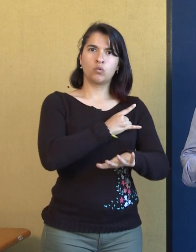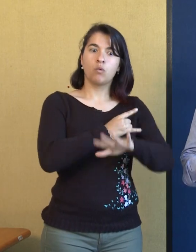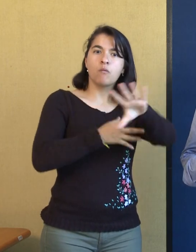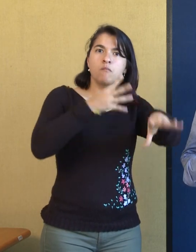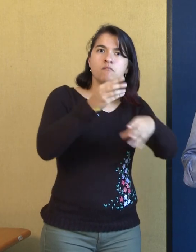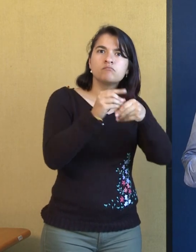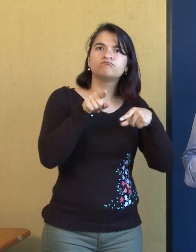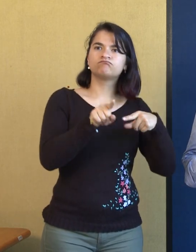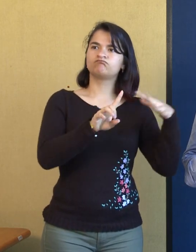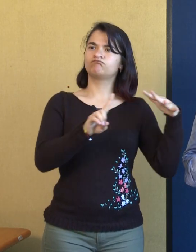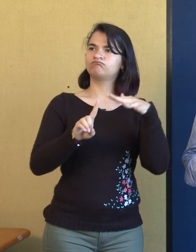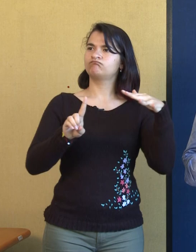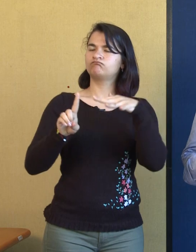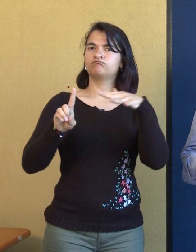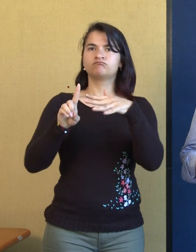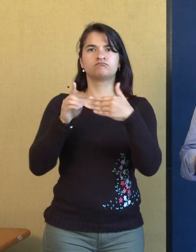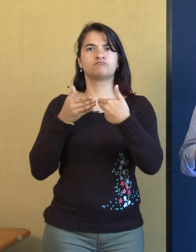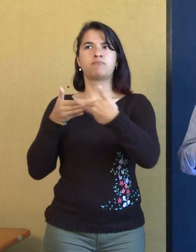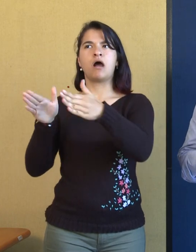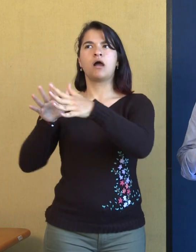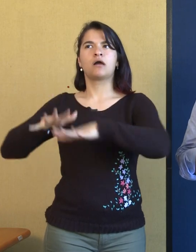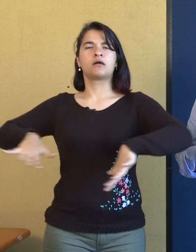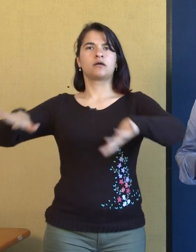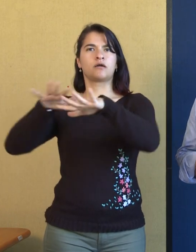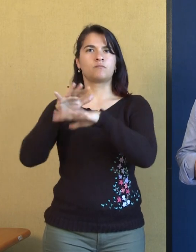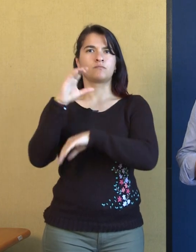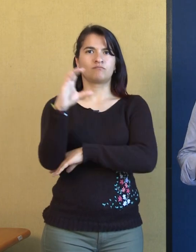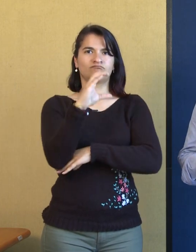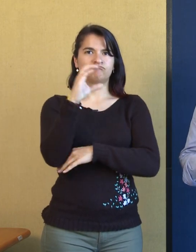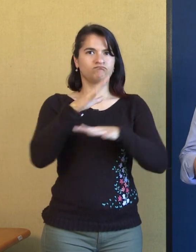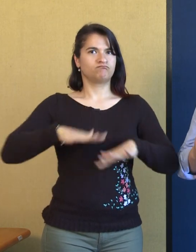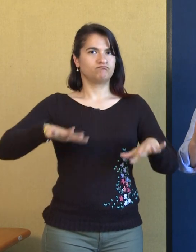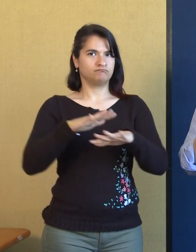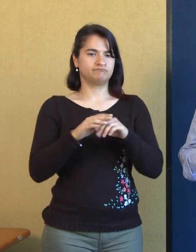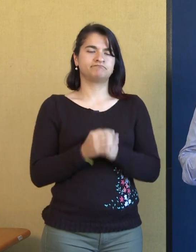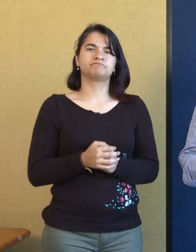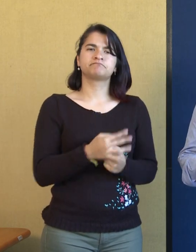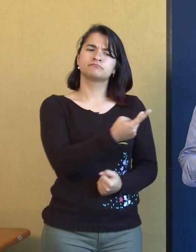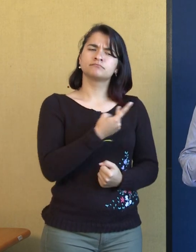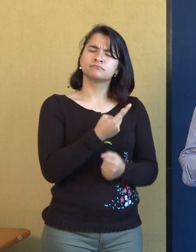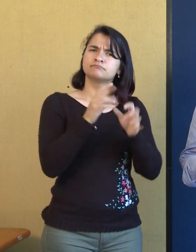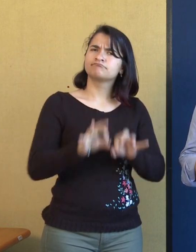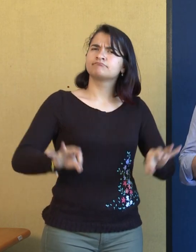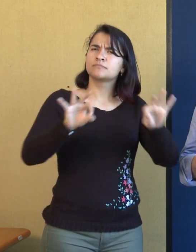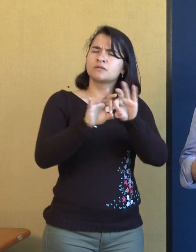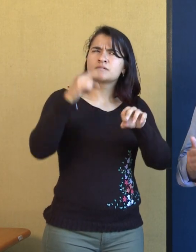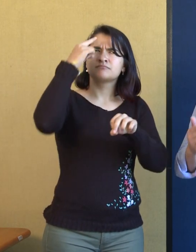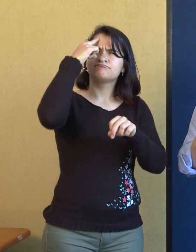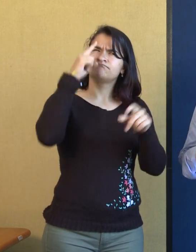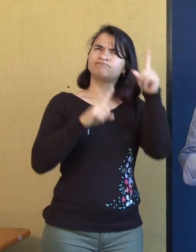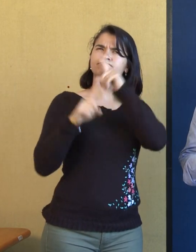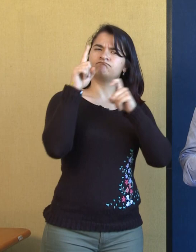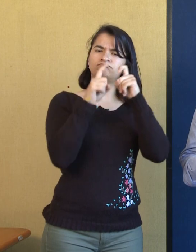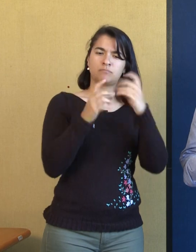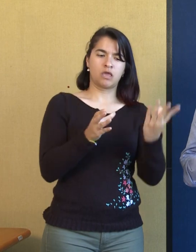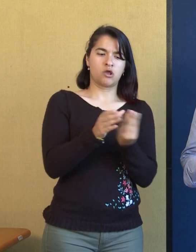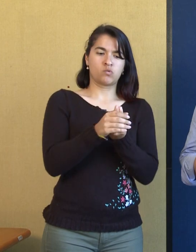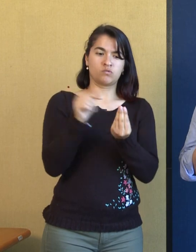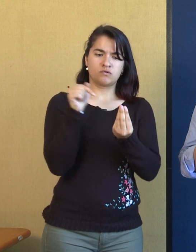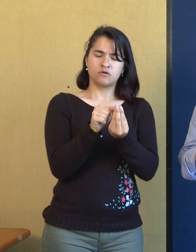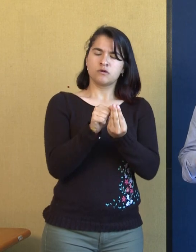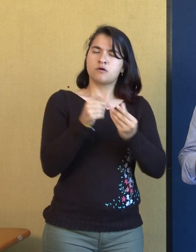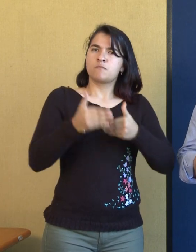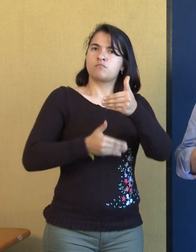en su incidencia hacia afuera. Para nosotros es muy importante hacer un proceso de inclusión donde los protocolos